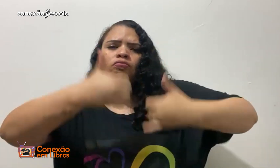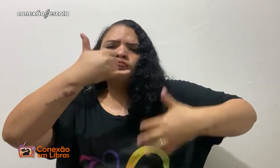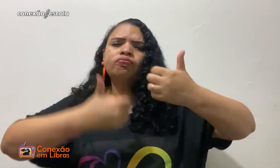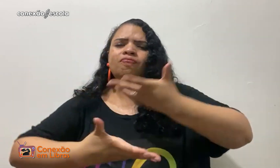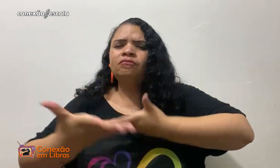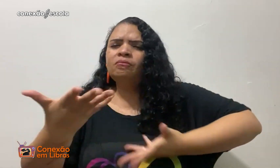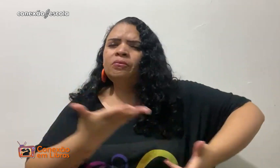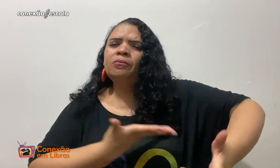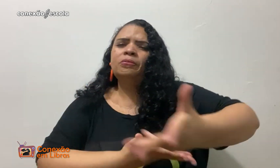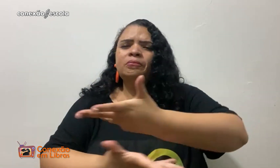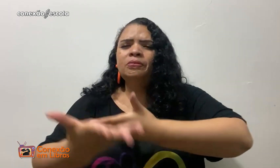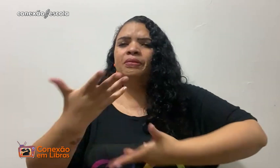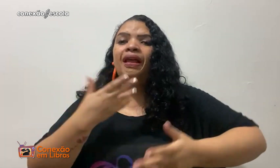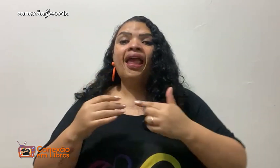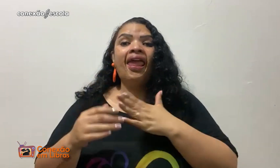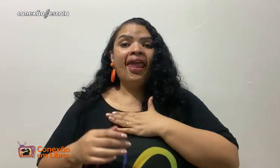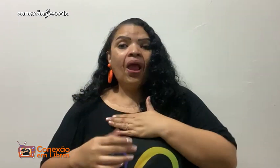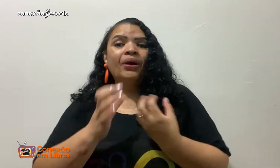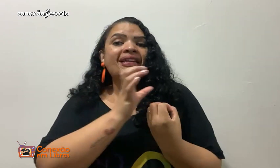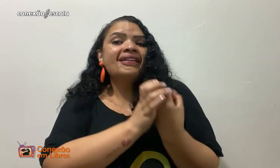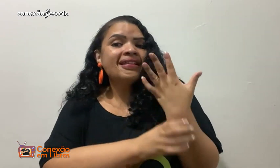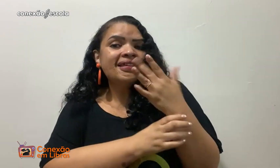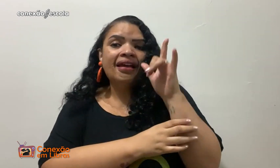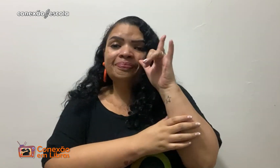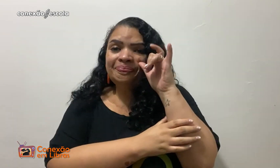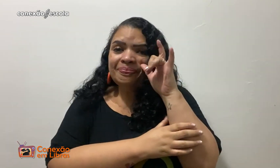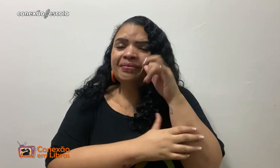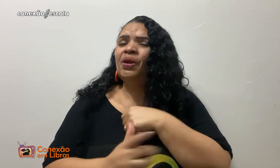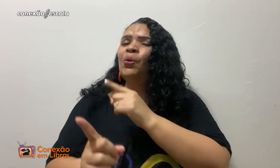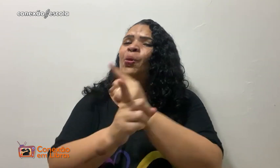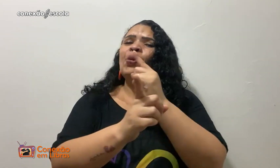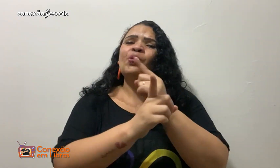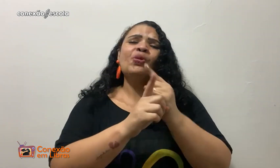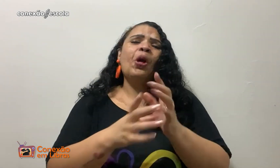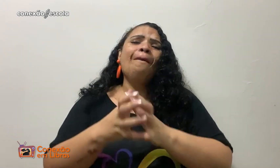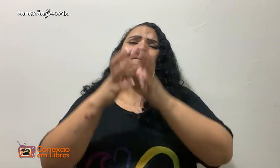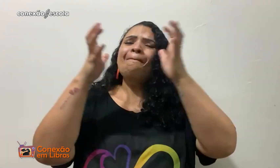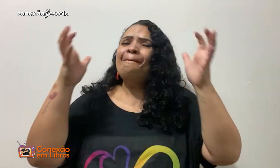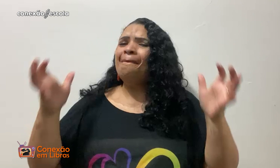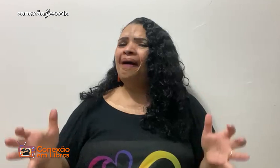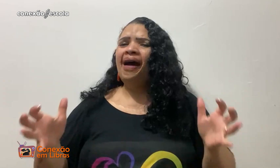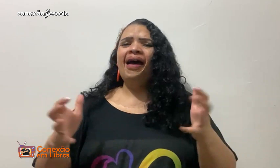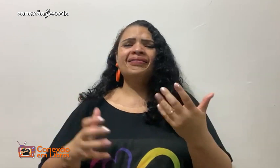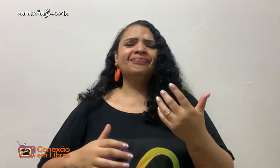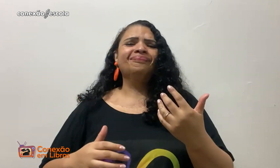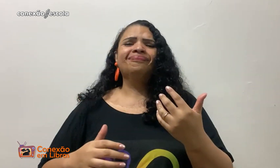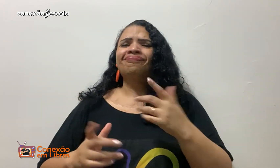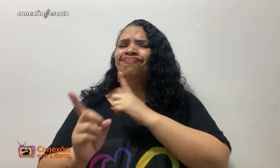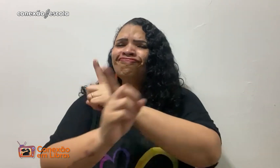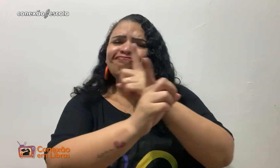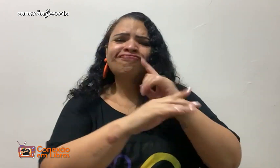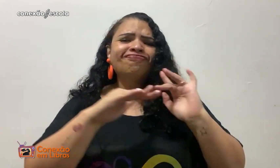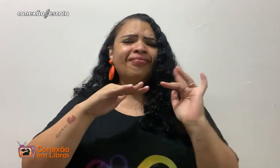E depois de muita troca e muita busca, eu criei o Instagram e encontrei muitas pessoas,